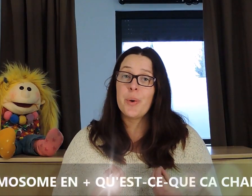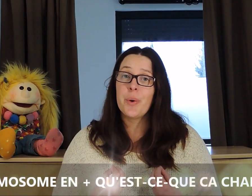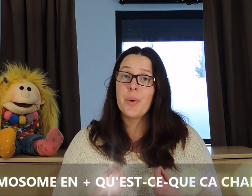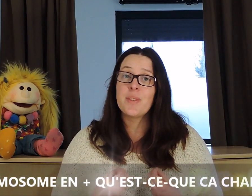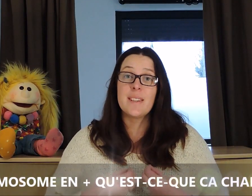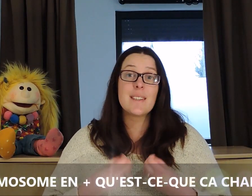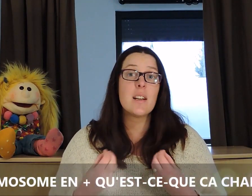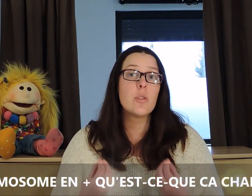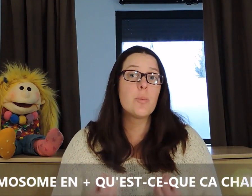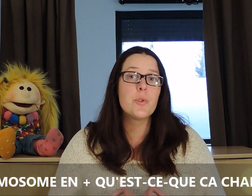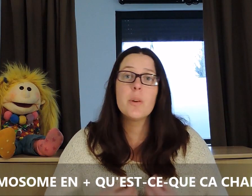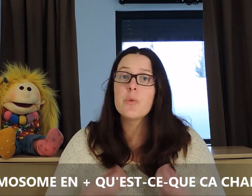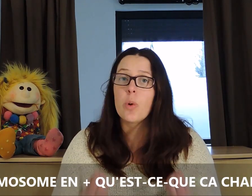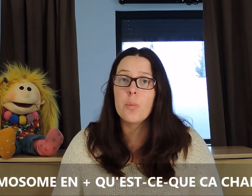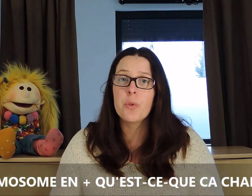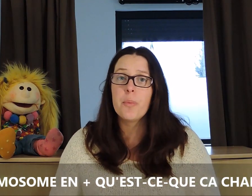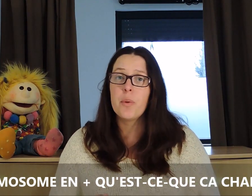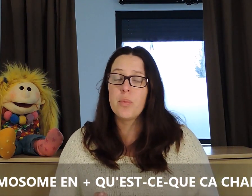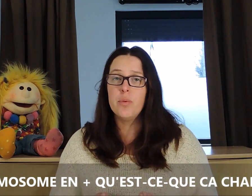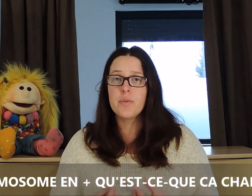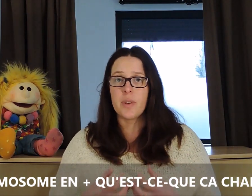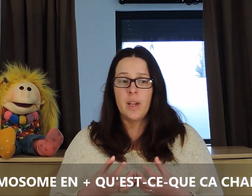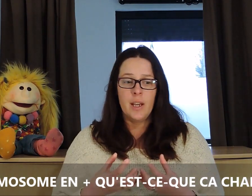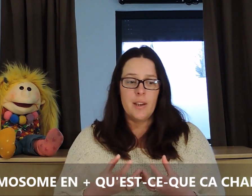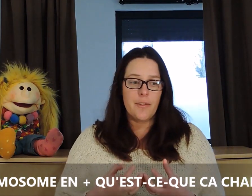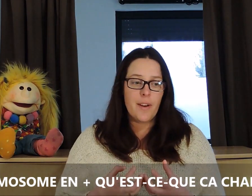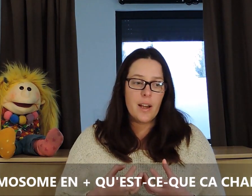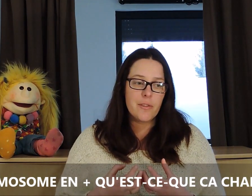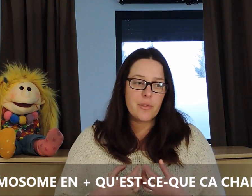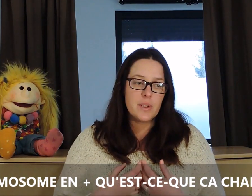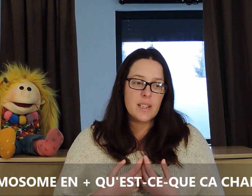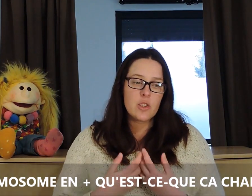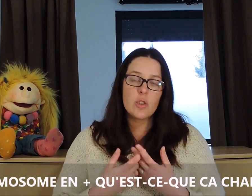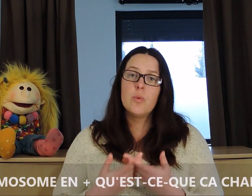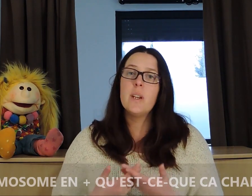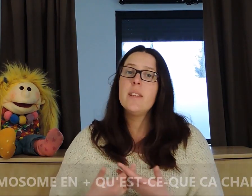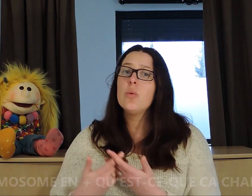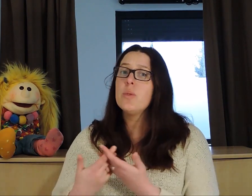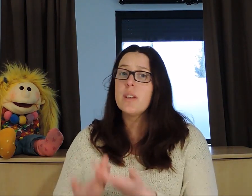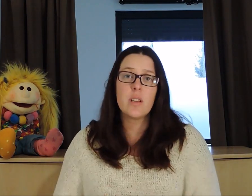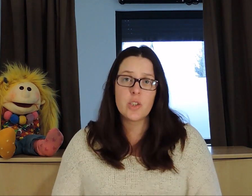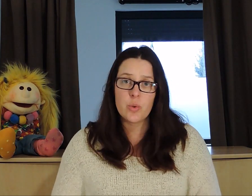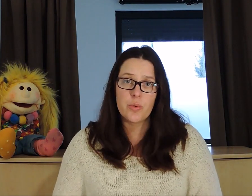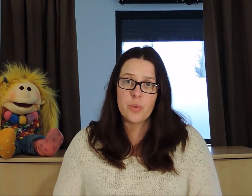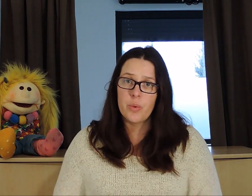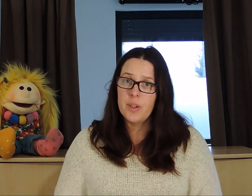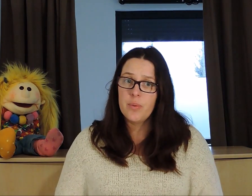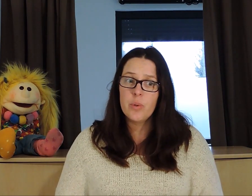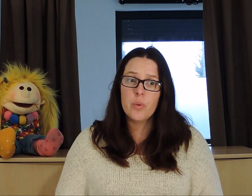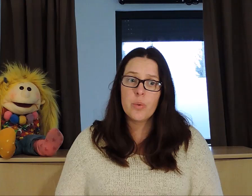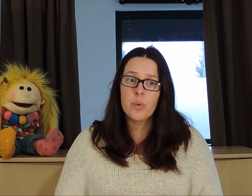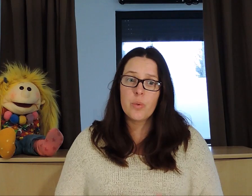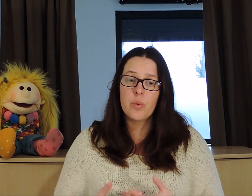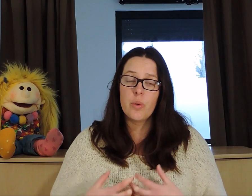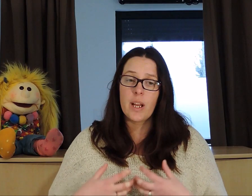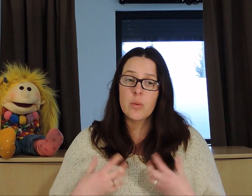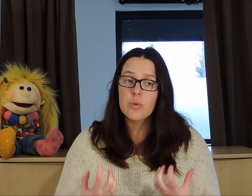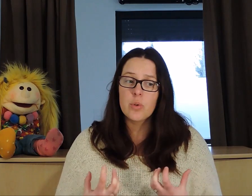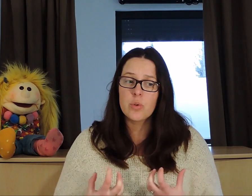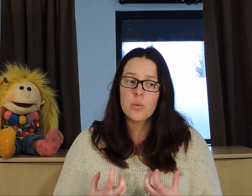cet extra-chromosome, ce chromosome en plus, va venir chambouler tout un tas de choses au niveau de la construction